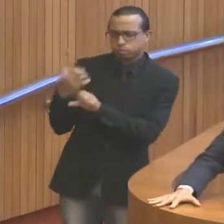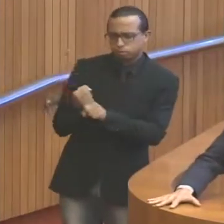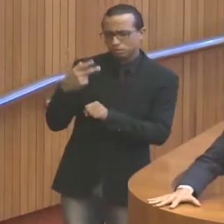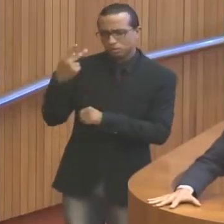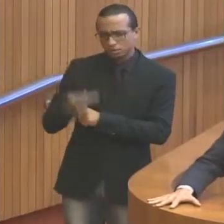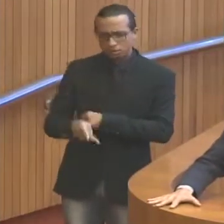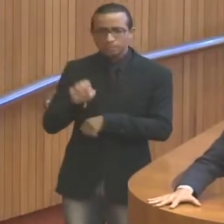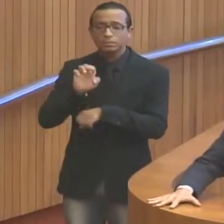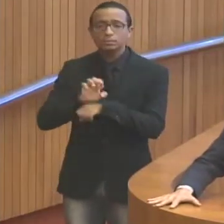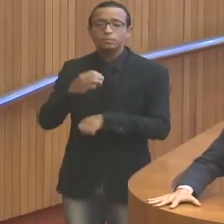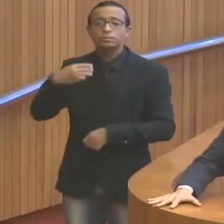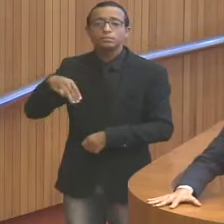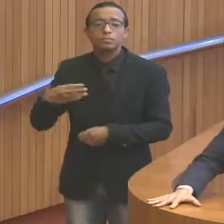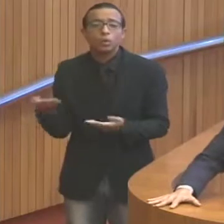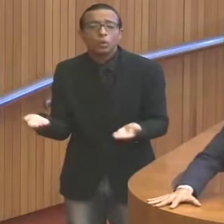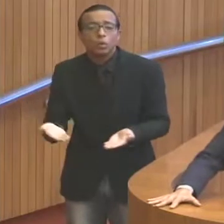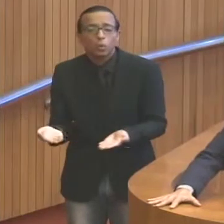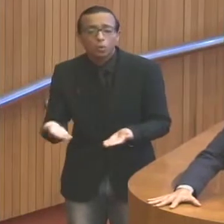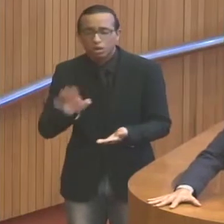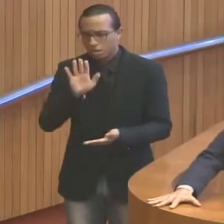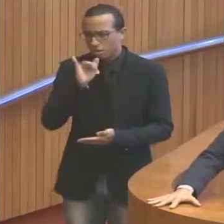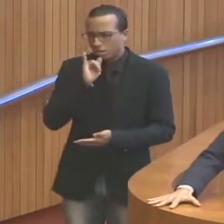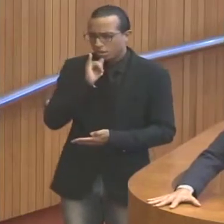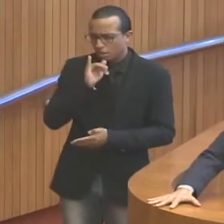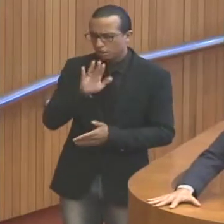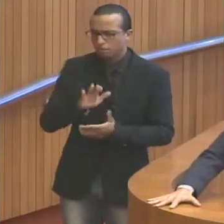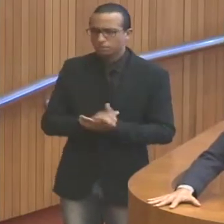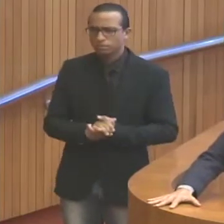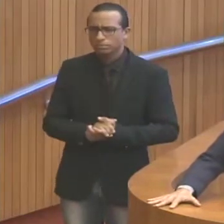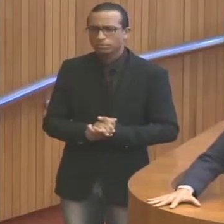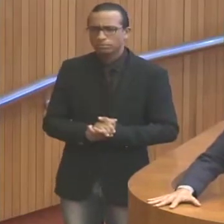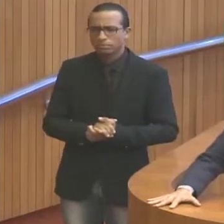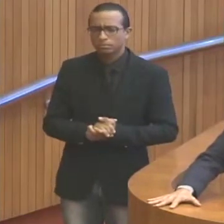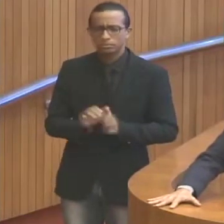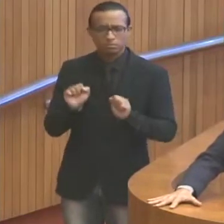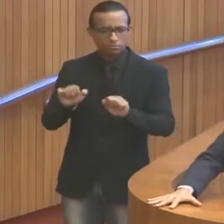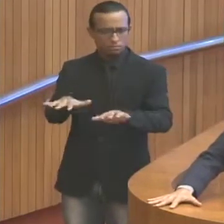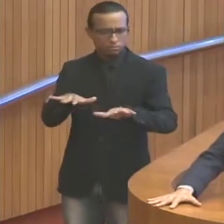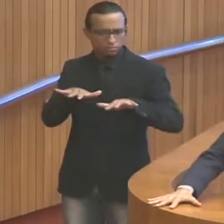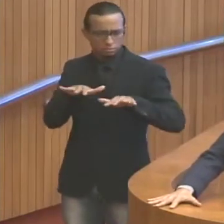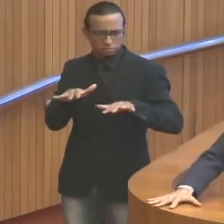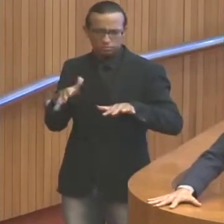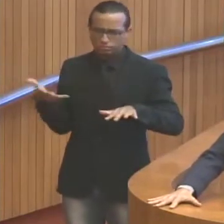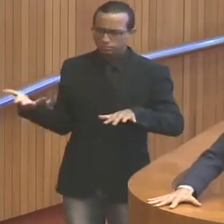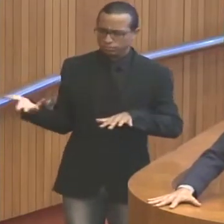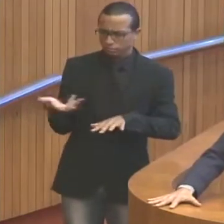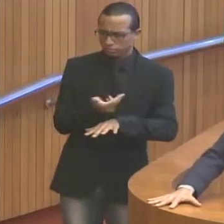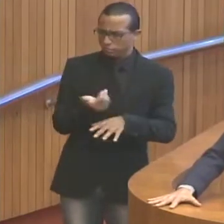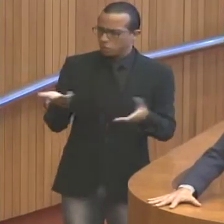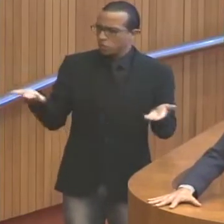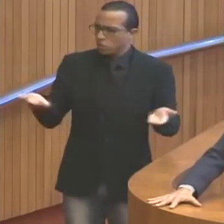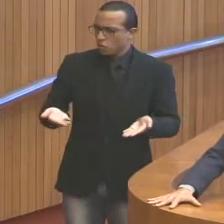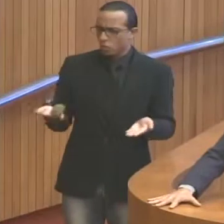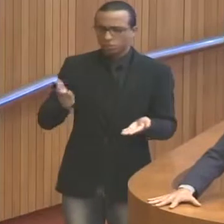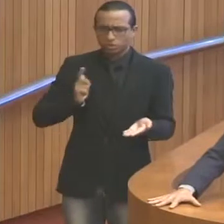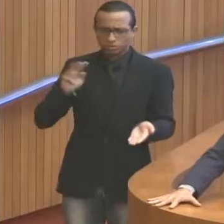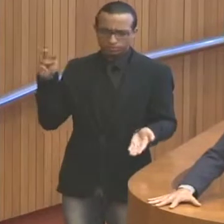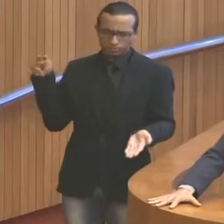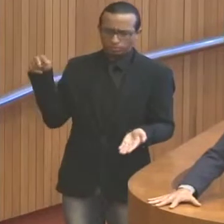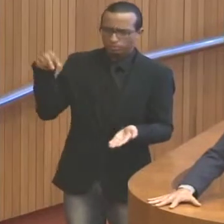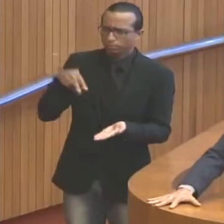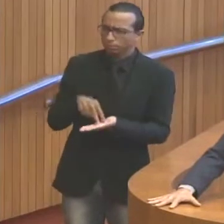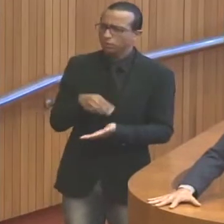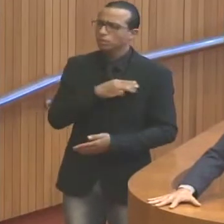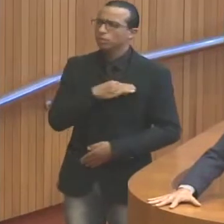Hoje, por exemplo, na grande solenidade que aconteceu hoje no nosso estado, com a presença do ministro